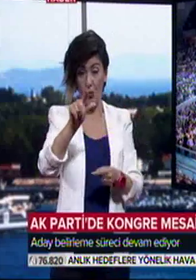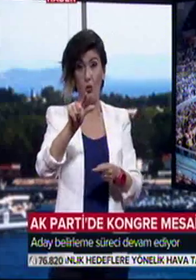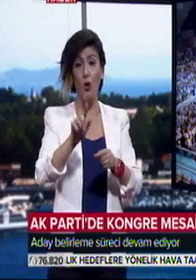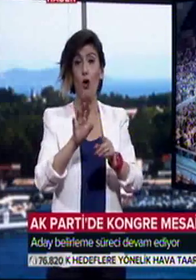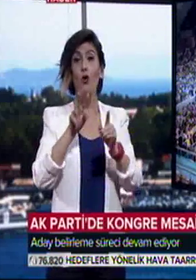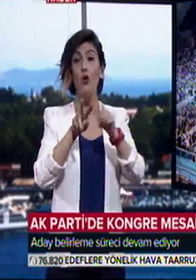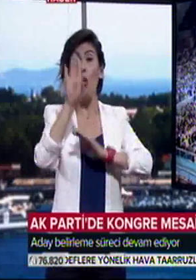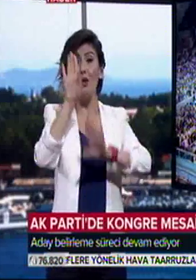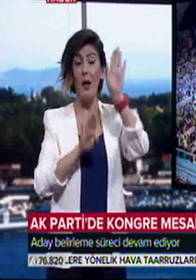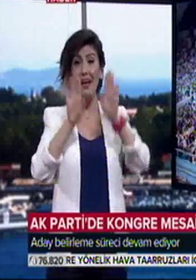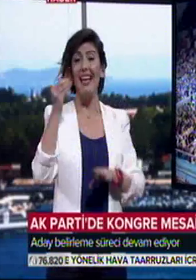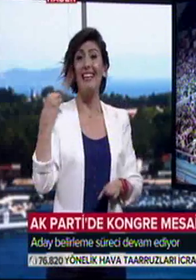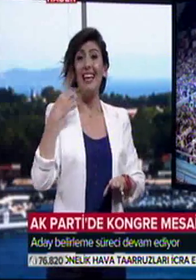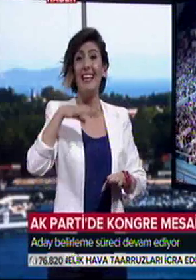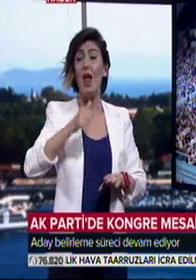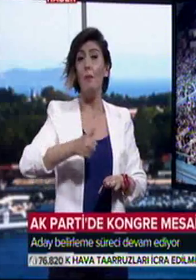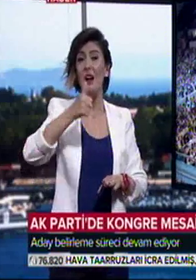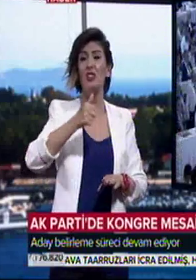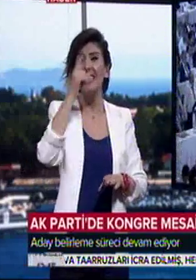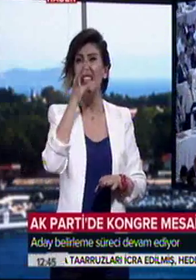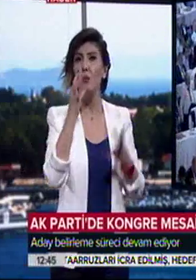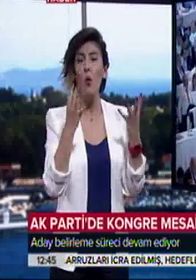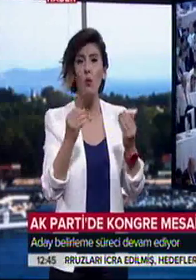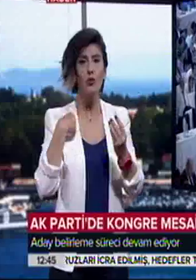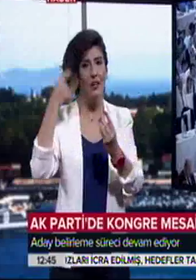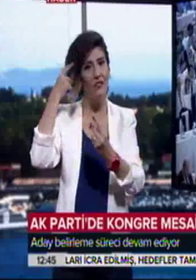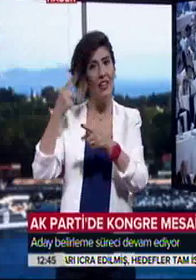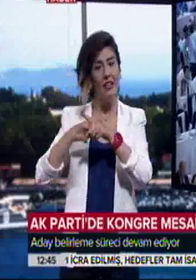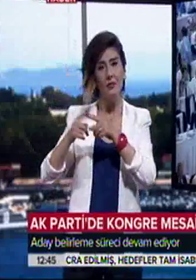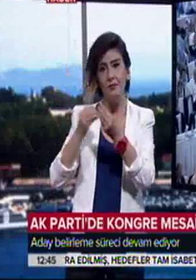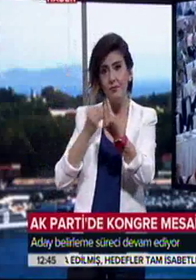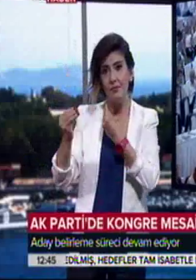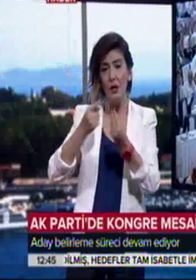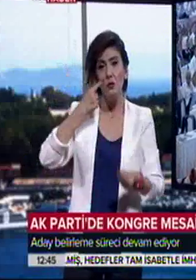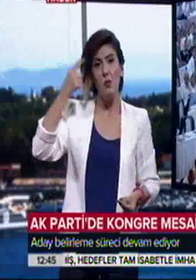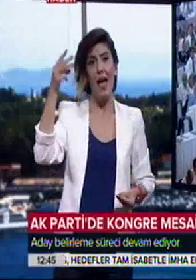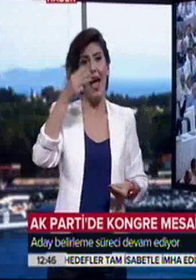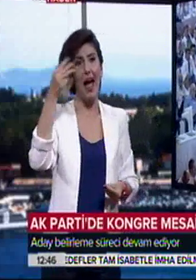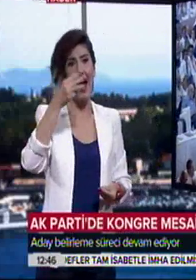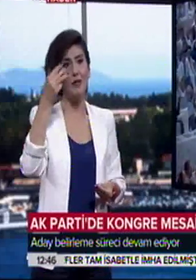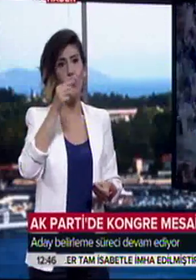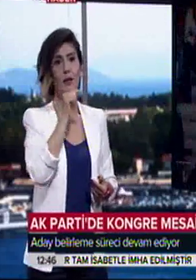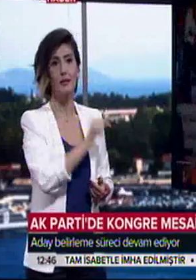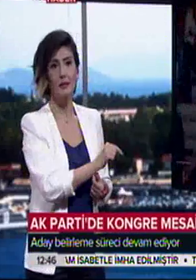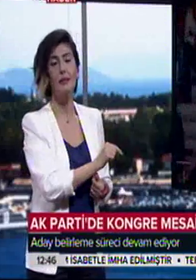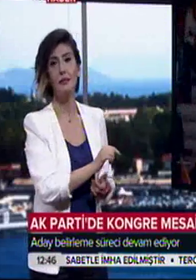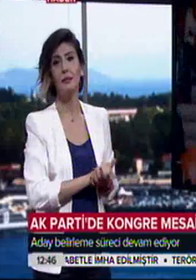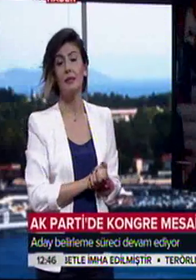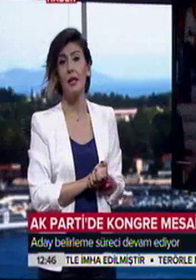genel başkanının kim olacağı konusunda bir istişare gerçekleşecek. Cumhurbaşkanı Recep Tayyip Erdoğan'la da dün genel